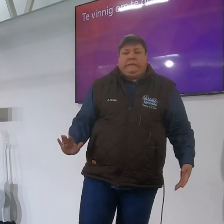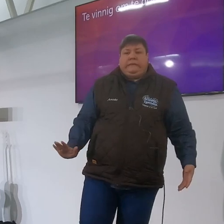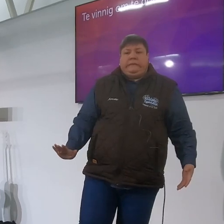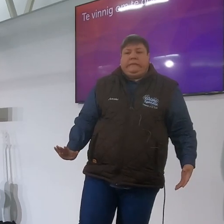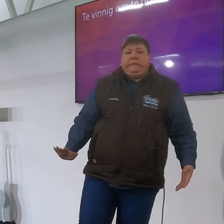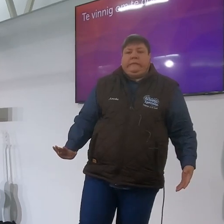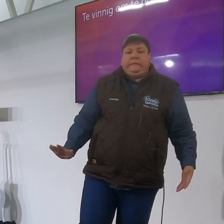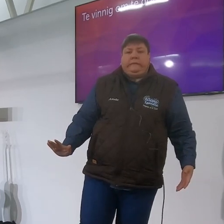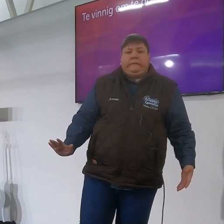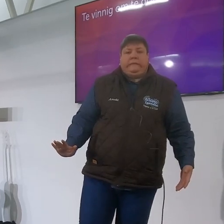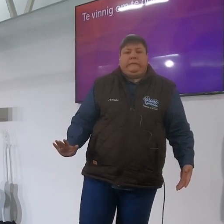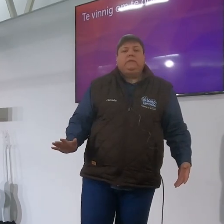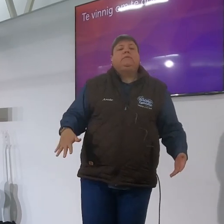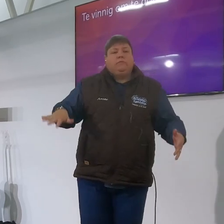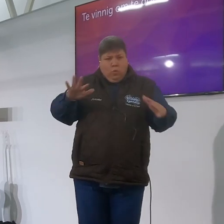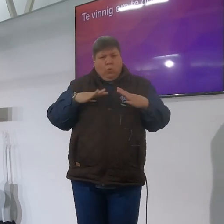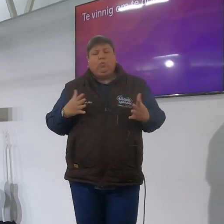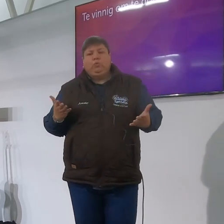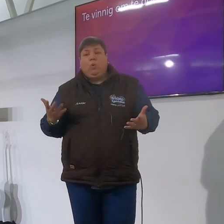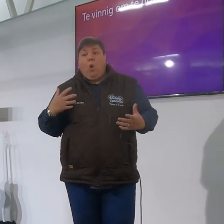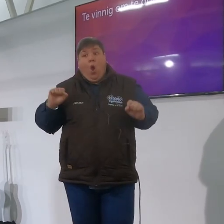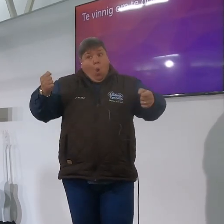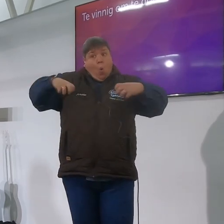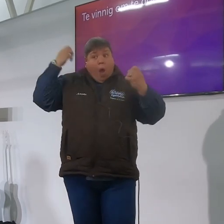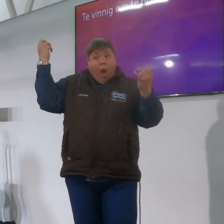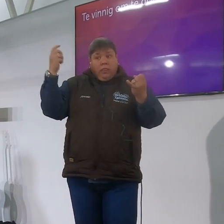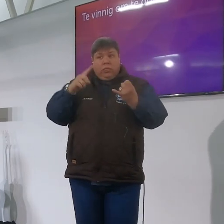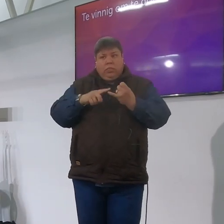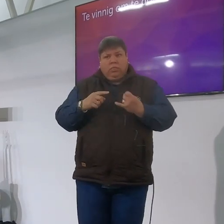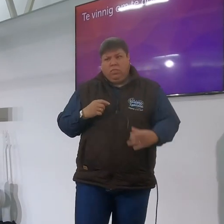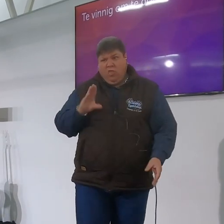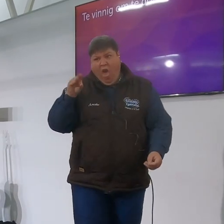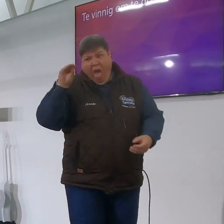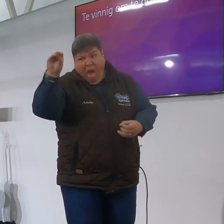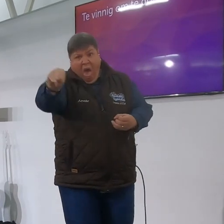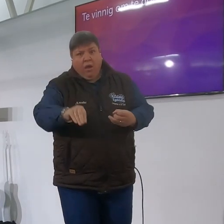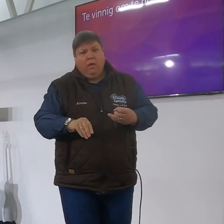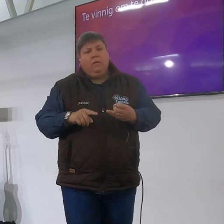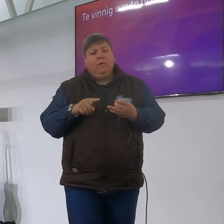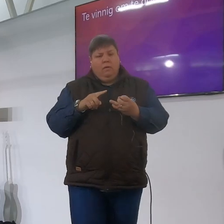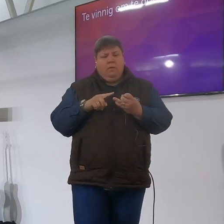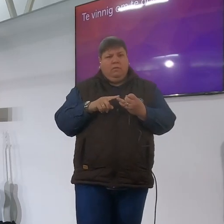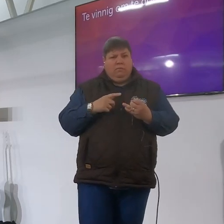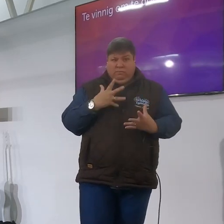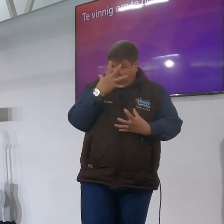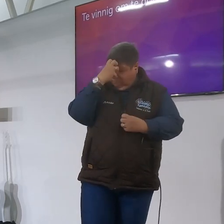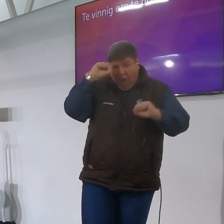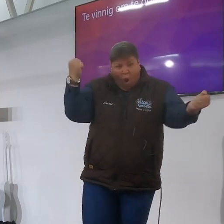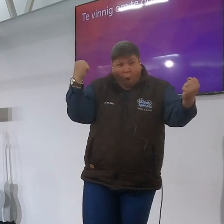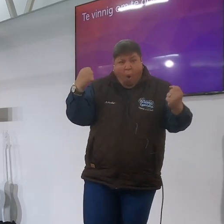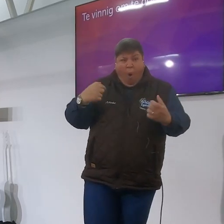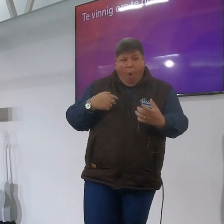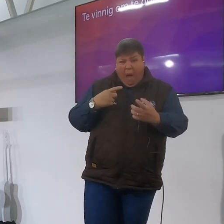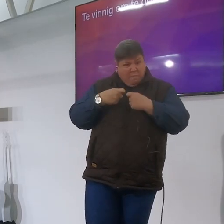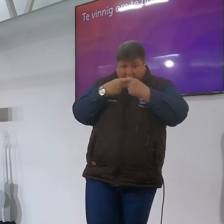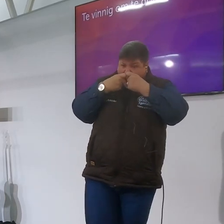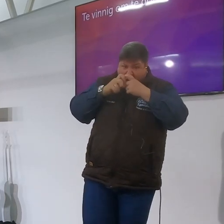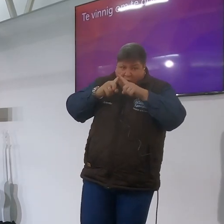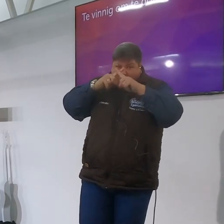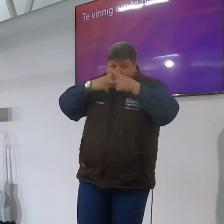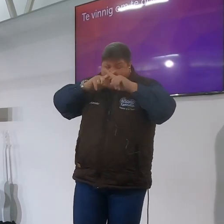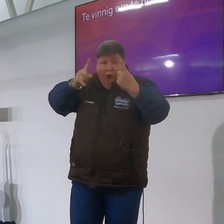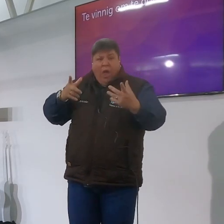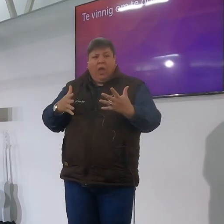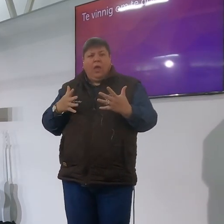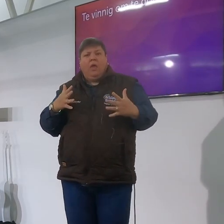baie van ons het kort loont ons raak vinnig kwaad ons tref vinnig op ons sê vinnig te vinnig goed en ek weet nie wie